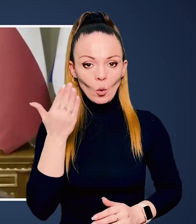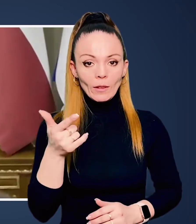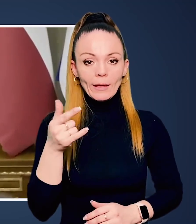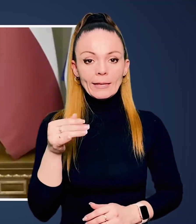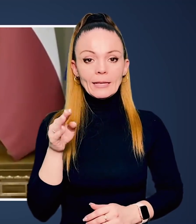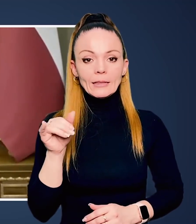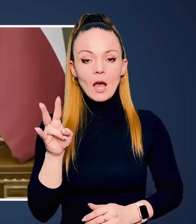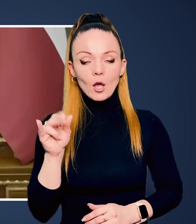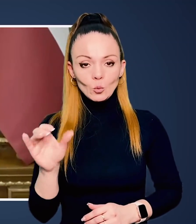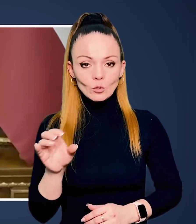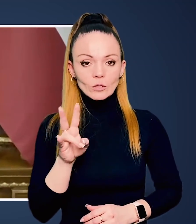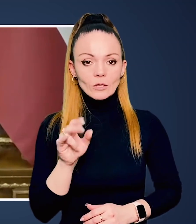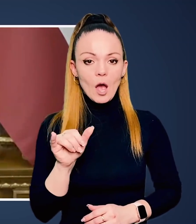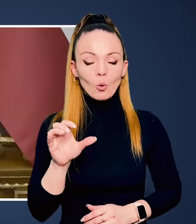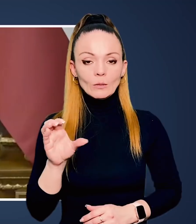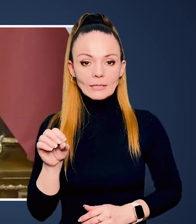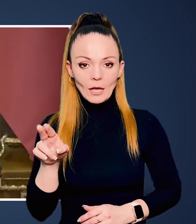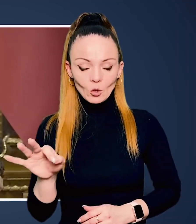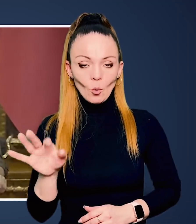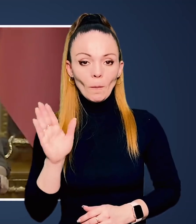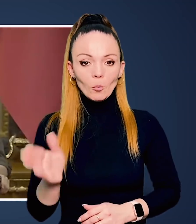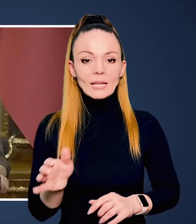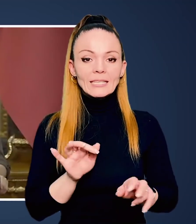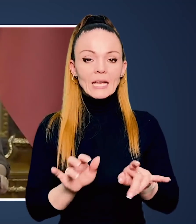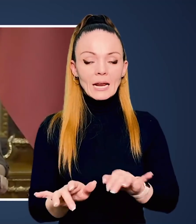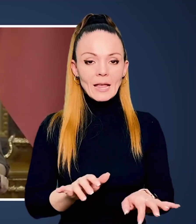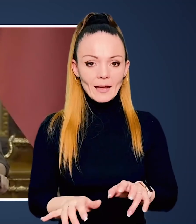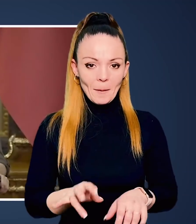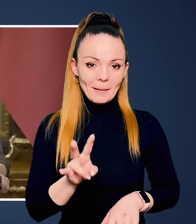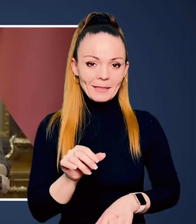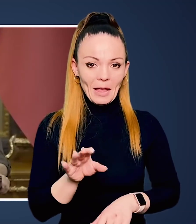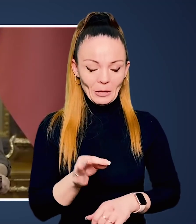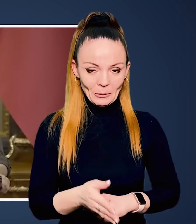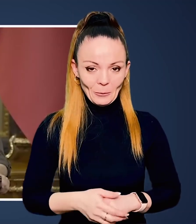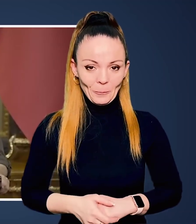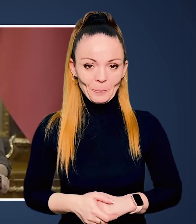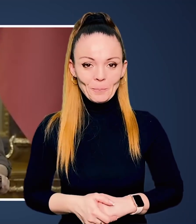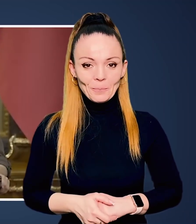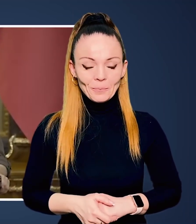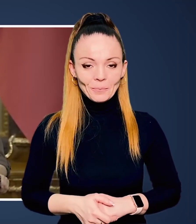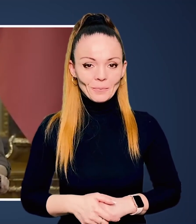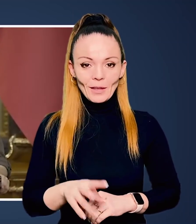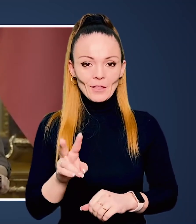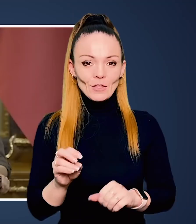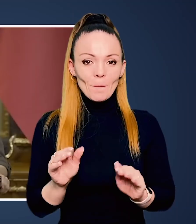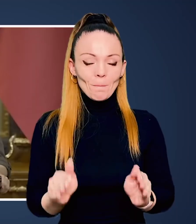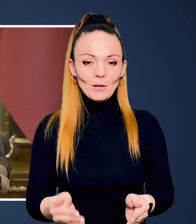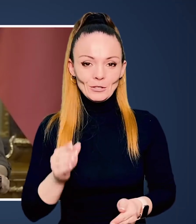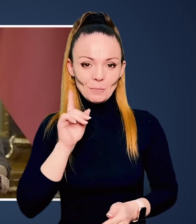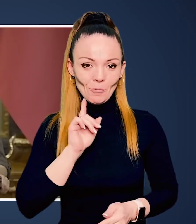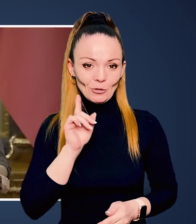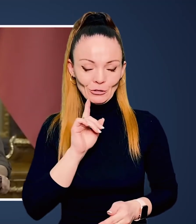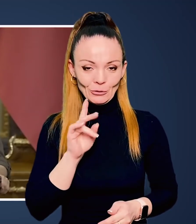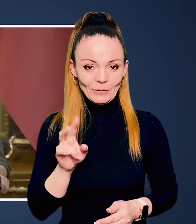Україна буде в НАТО, коли Гітана Снаусєда буде генеральним секретарем в НАТО,